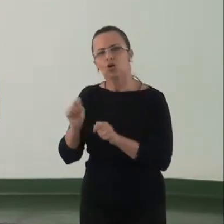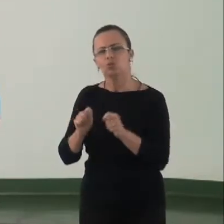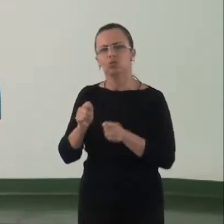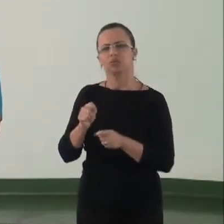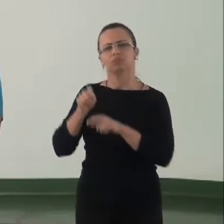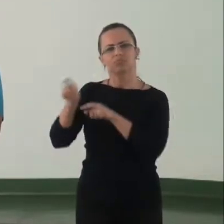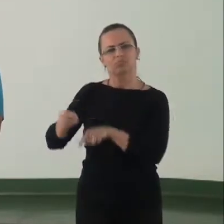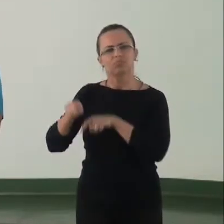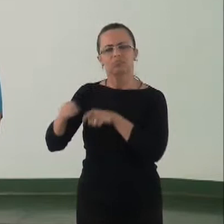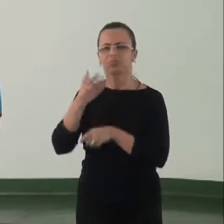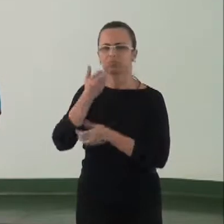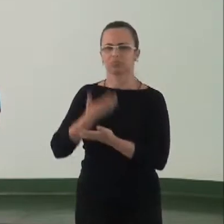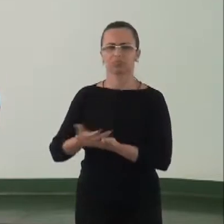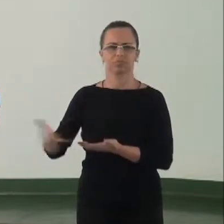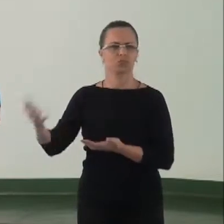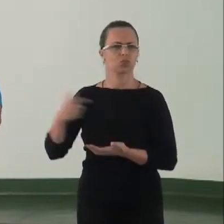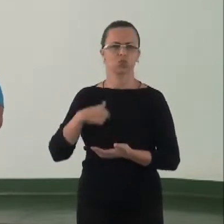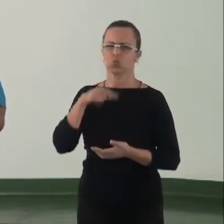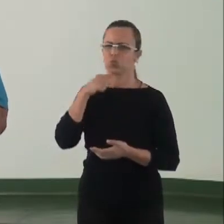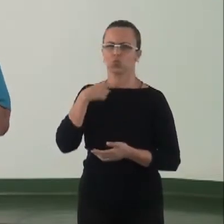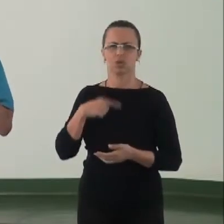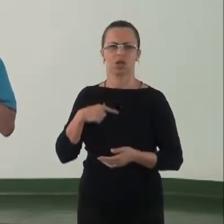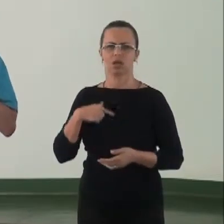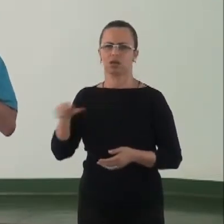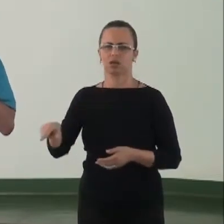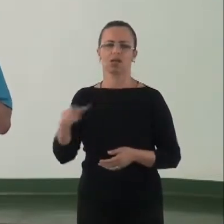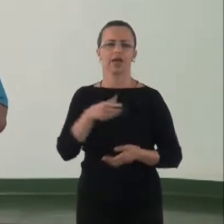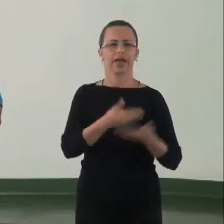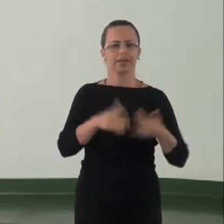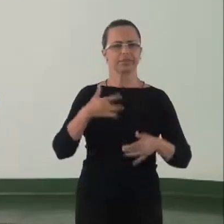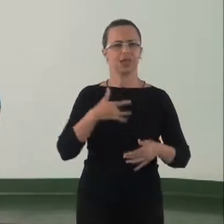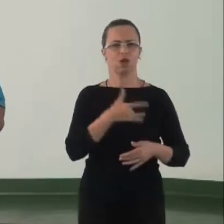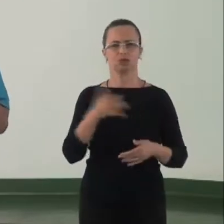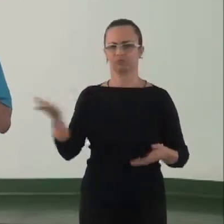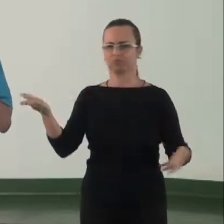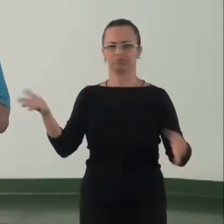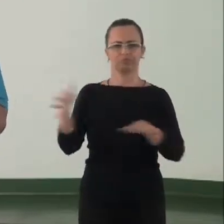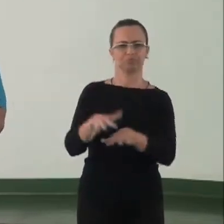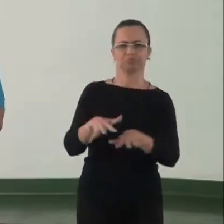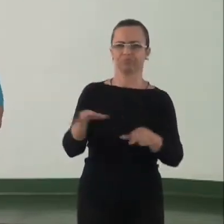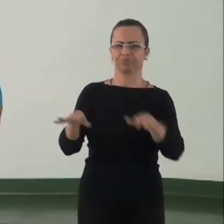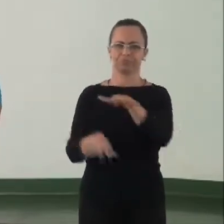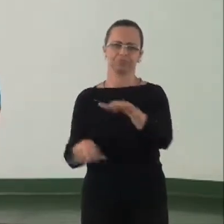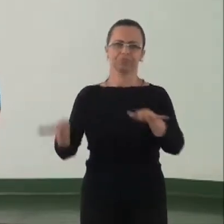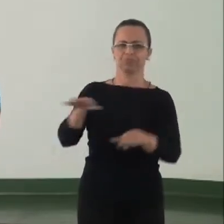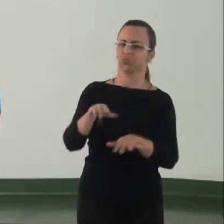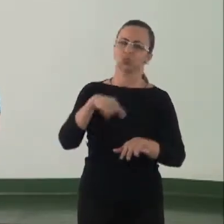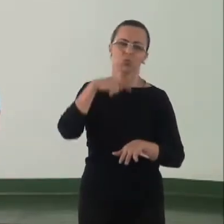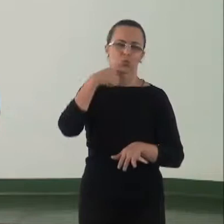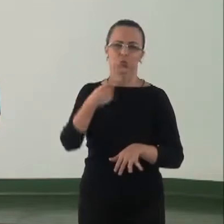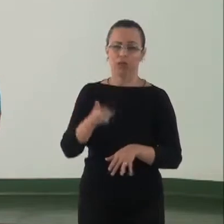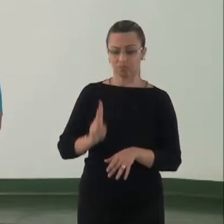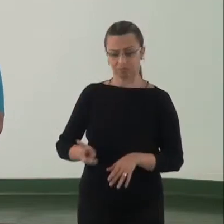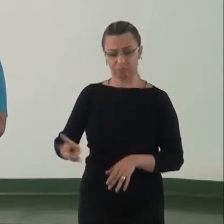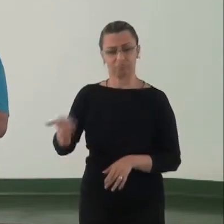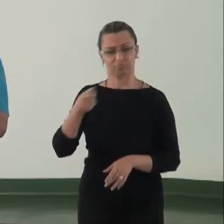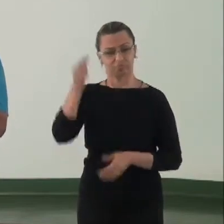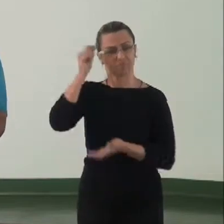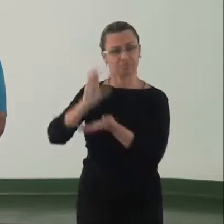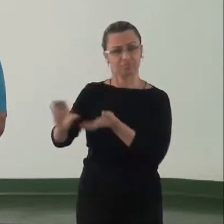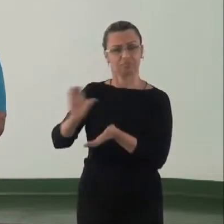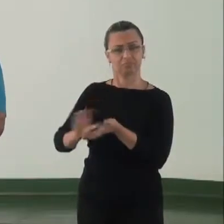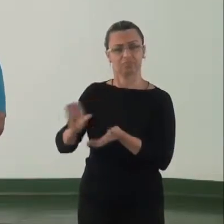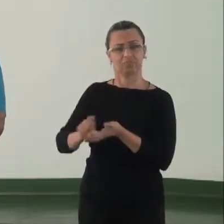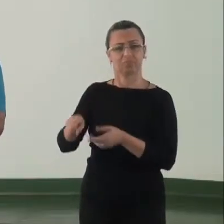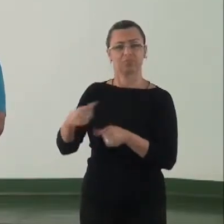não é possível trocar um modelo pelo outro quando existem muitos incentivos à manutenção do modelo predominante, que é